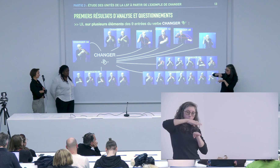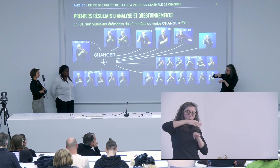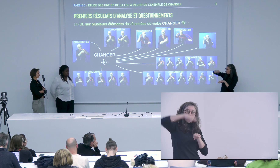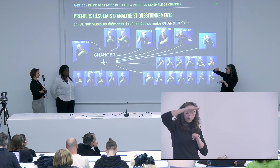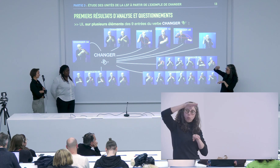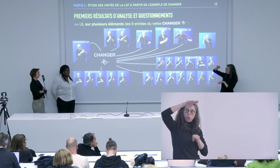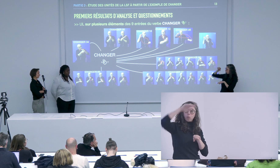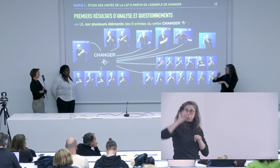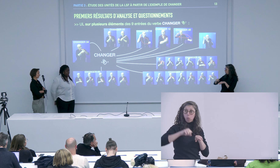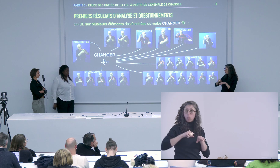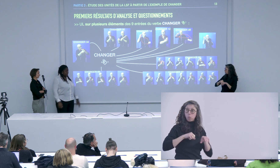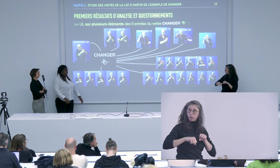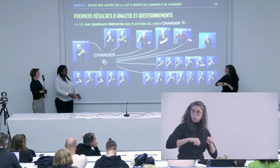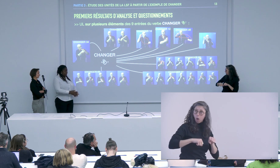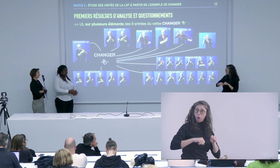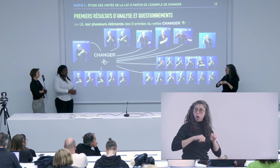sur plusieurs niveaux